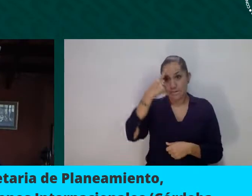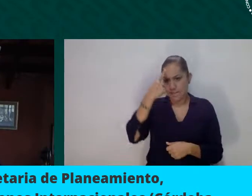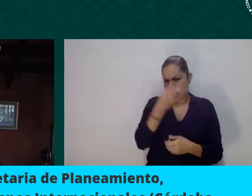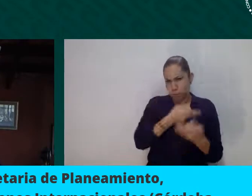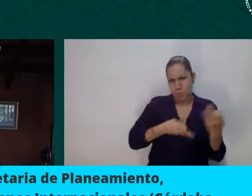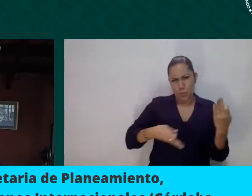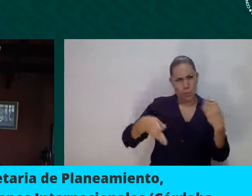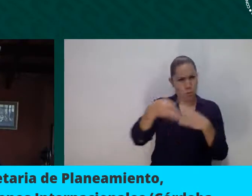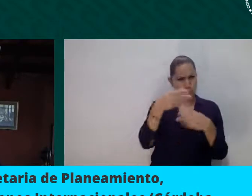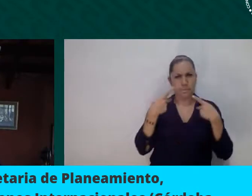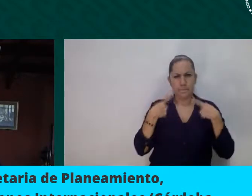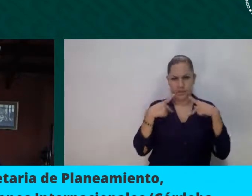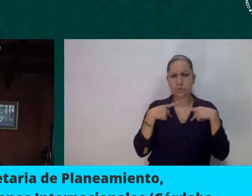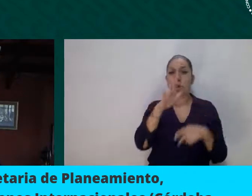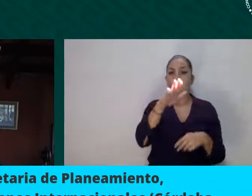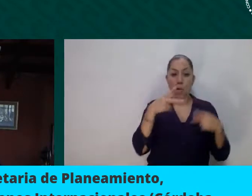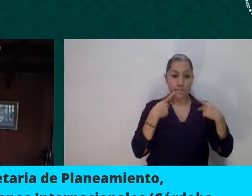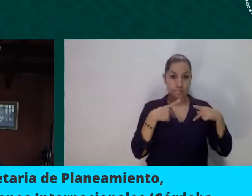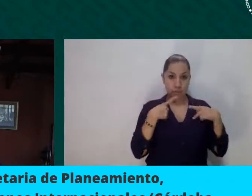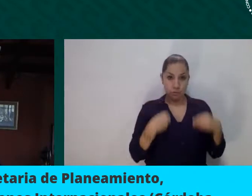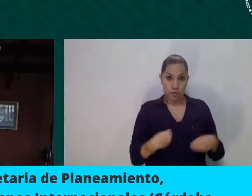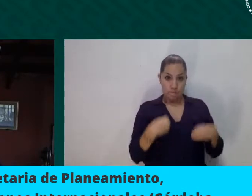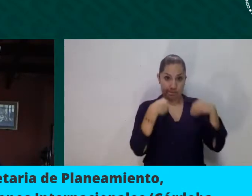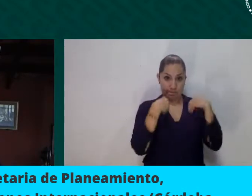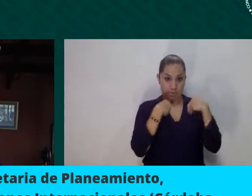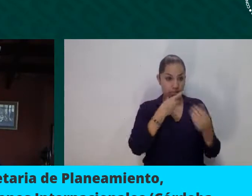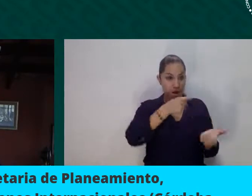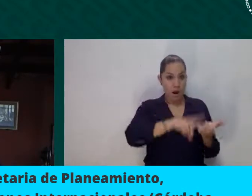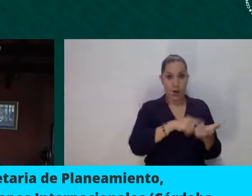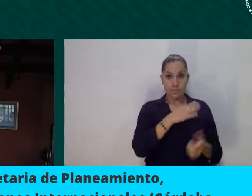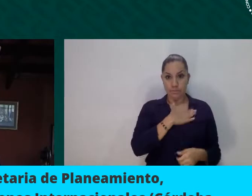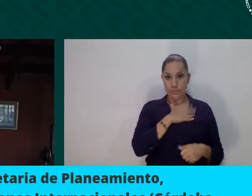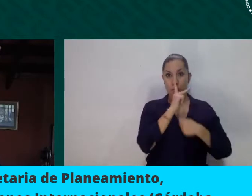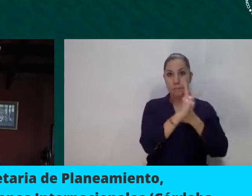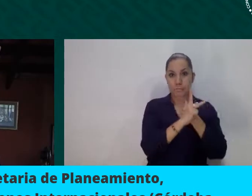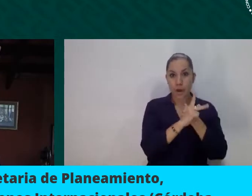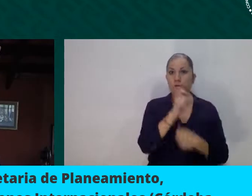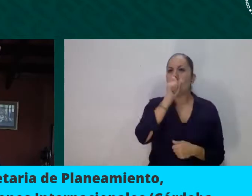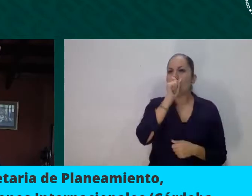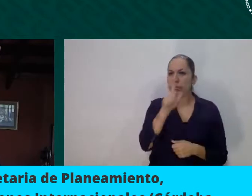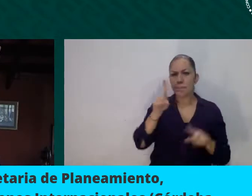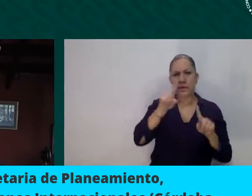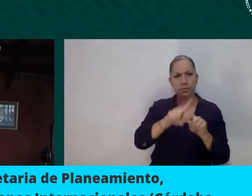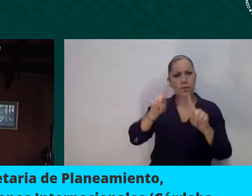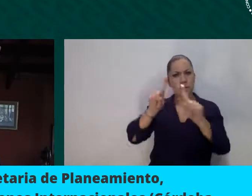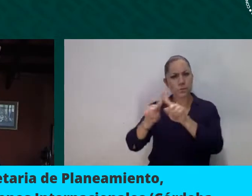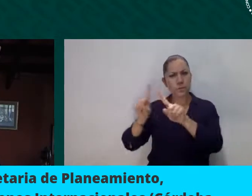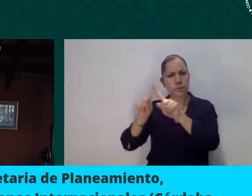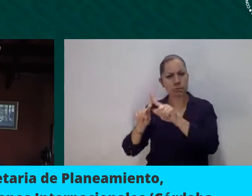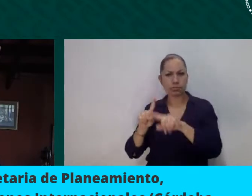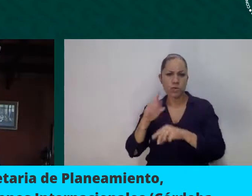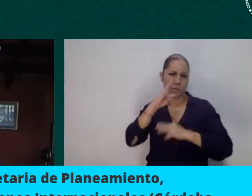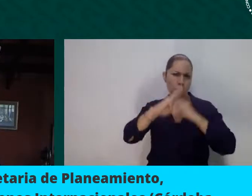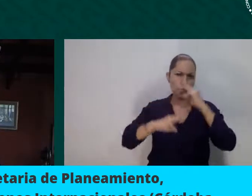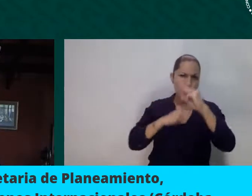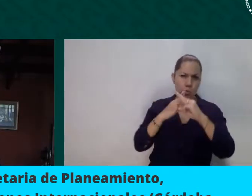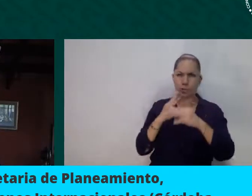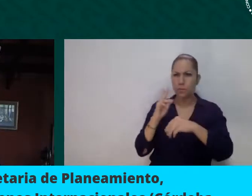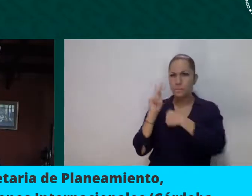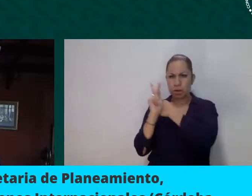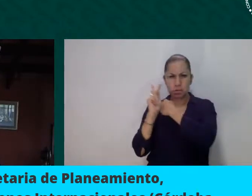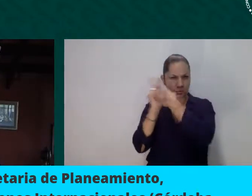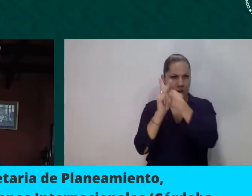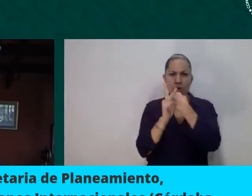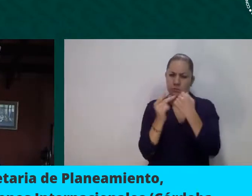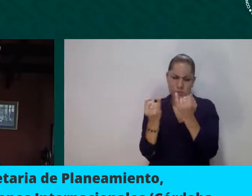distintas partes del mundo. Ha atacado muy fuerte y con especial énfasis, la situación ha sido mucho más